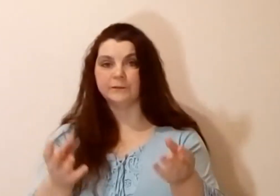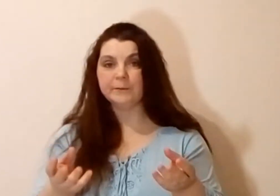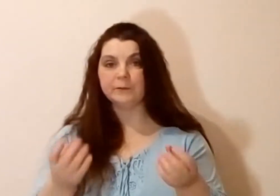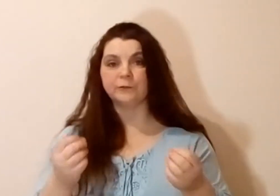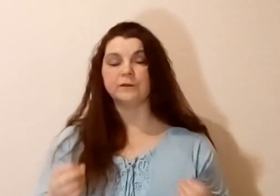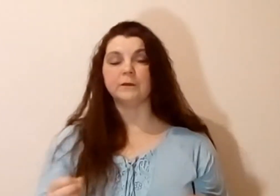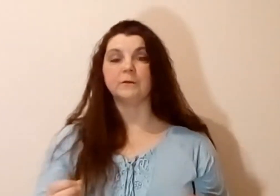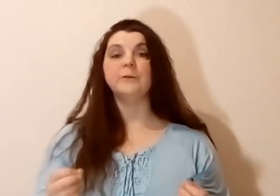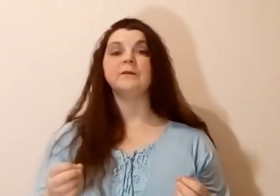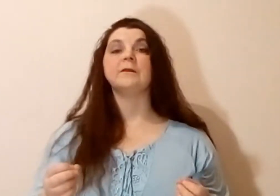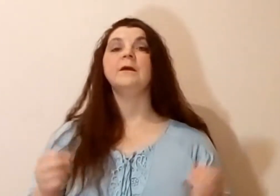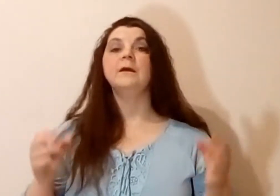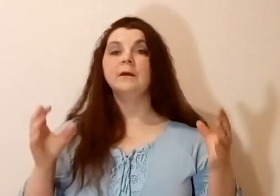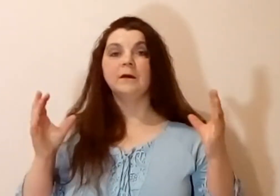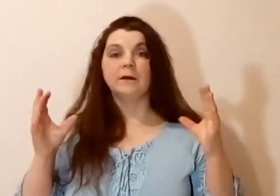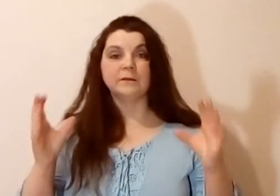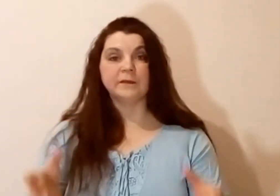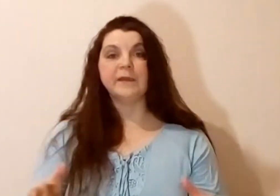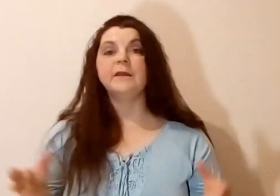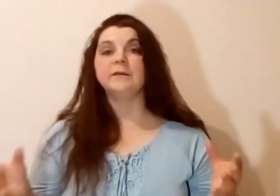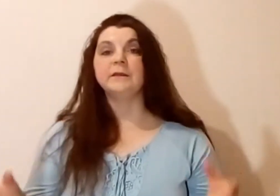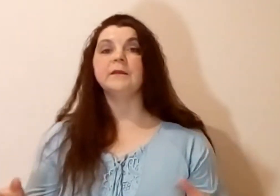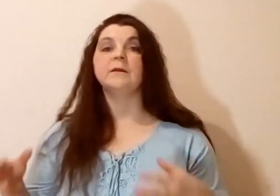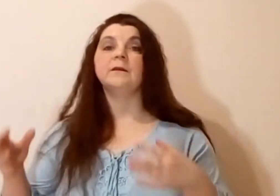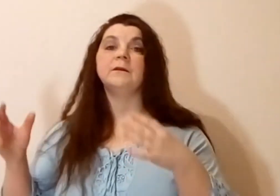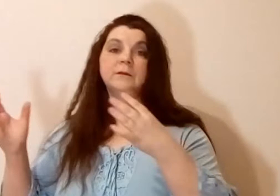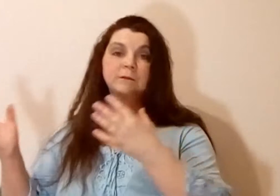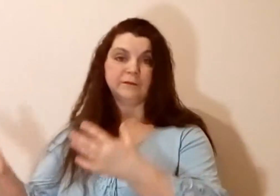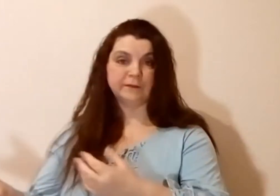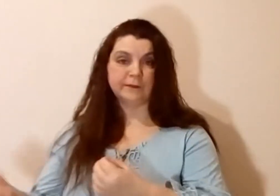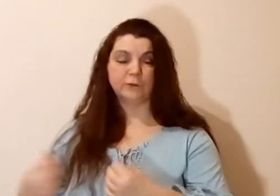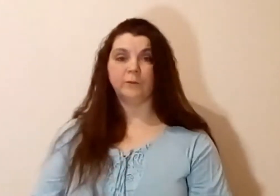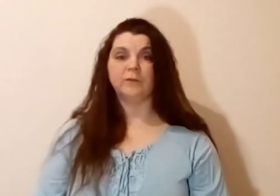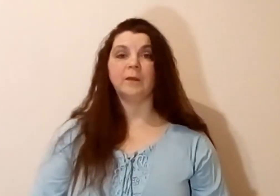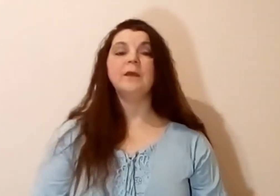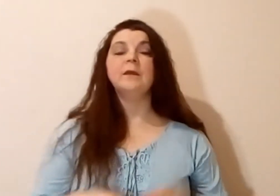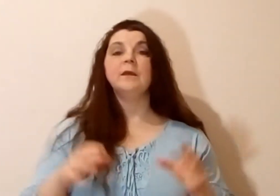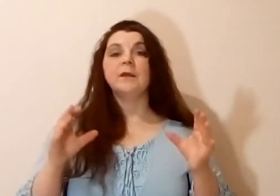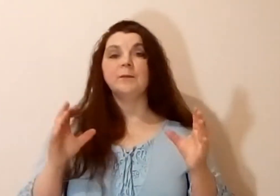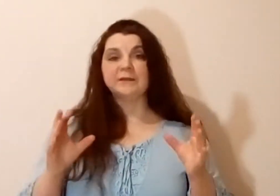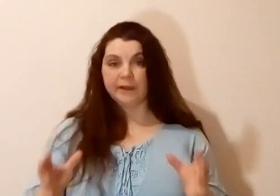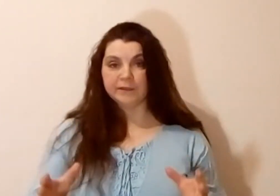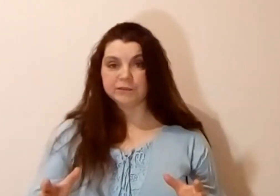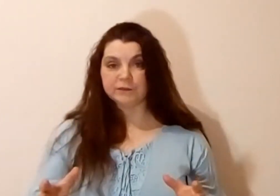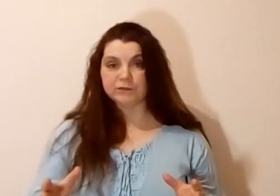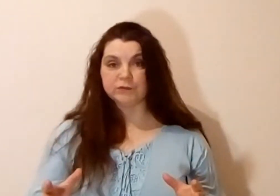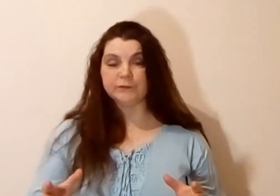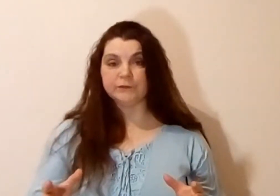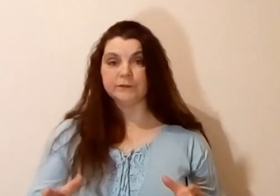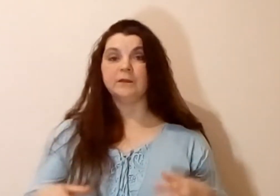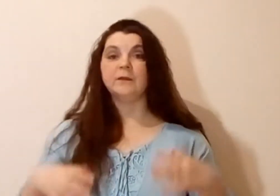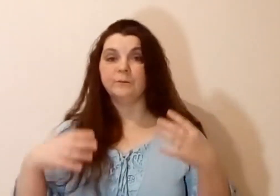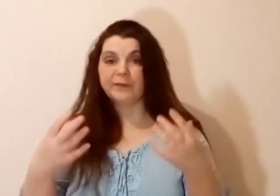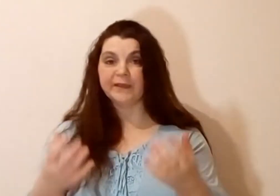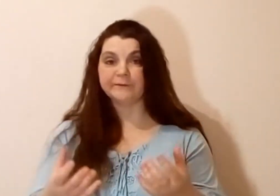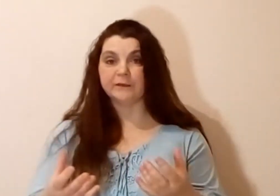вами будут знакомиться те или иные незнакомцы. И мы также должны вызвать первые